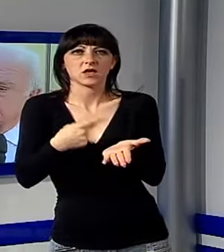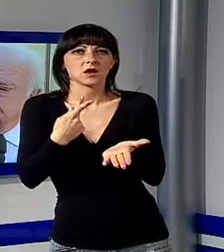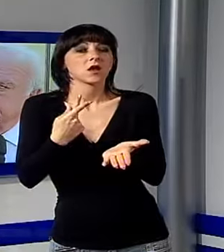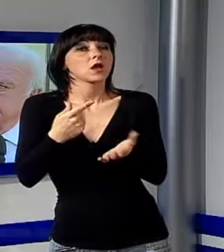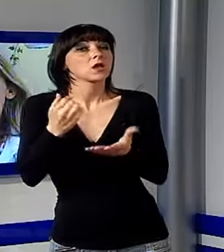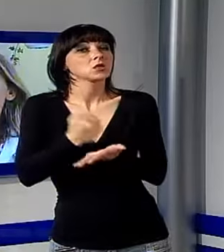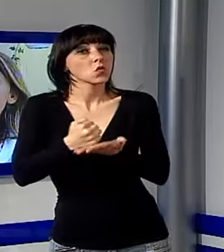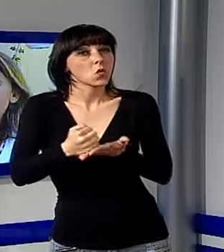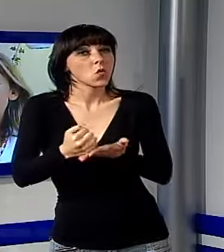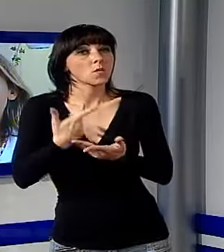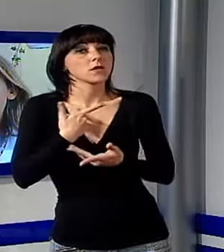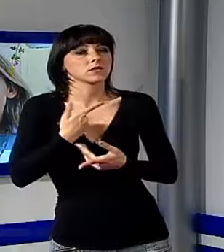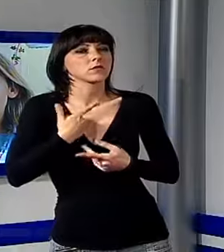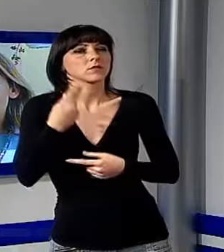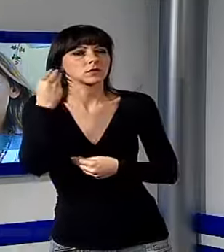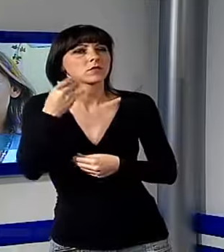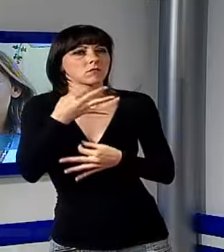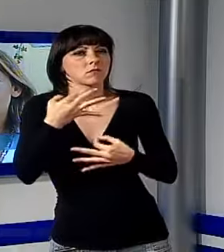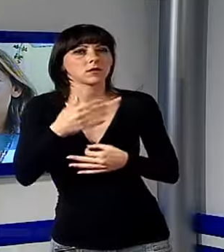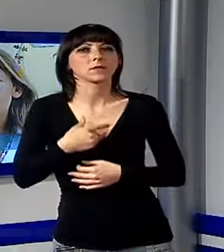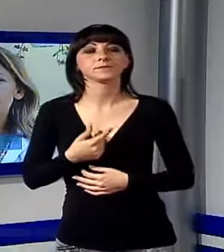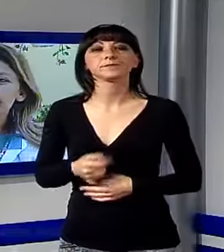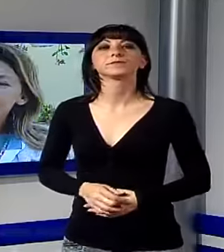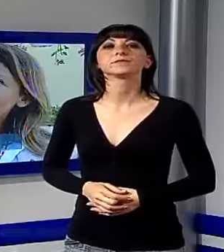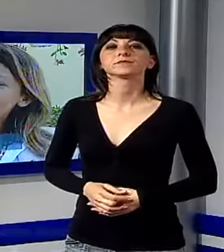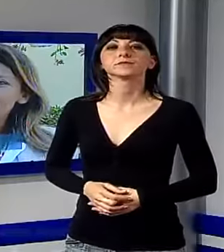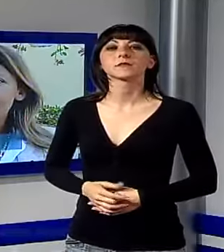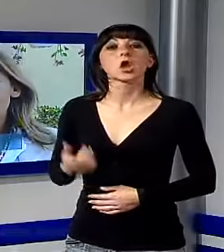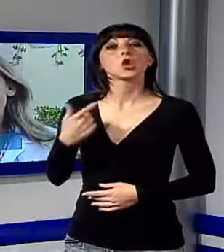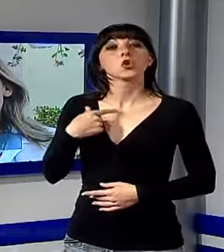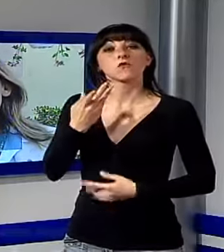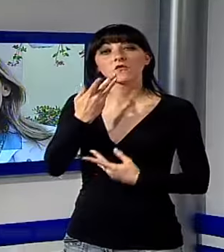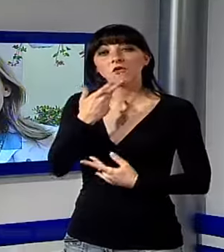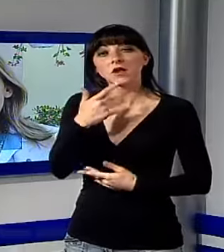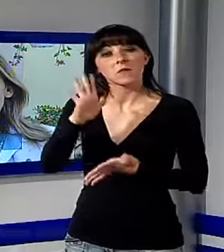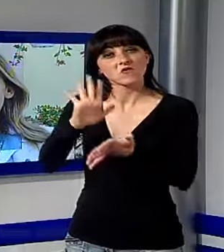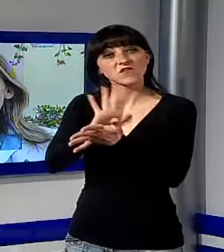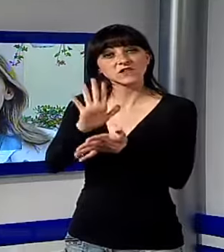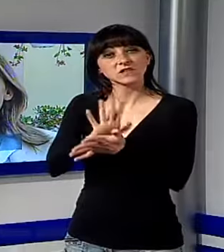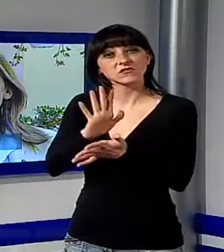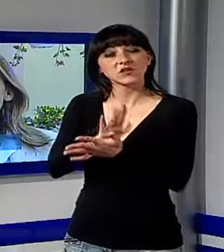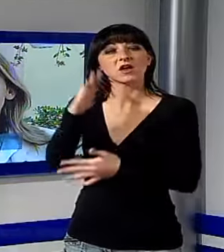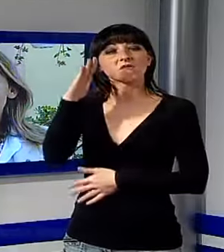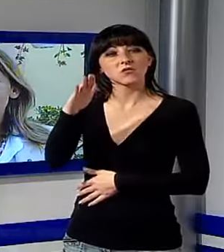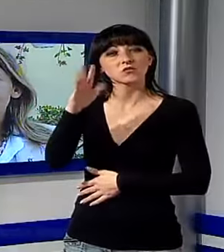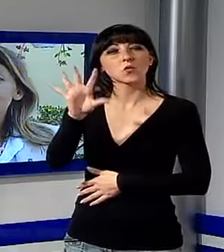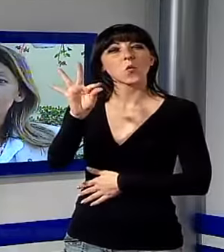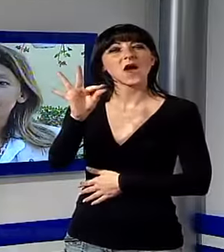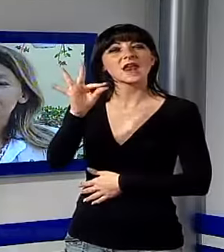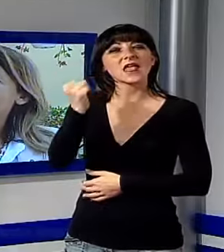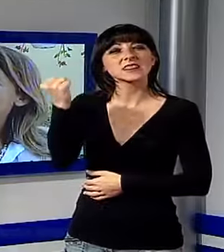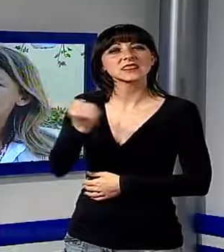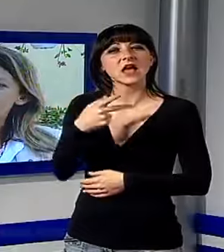questo. Con questa acquisizione noi abbiamo voluto celebrare e ricordare per sempre nel futuro i 40 anni dall